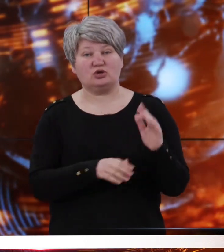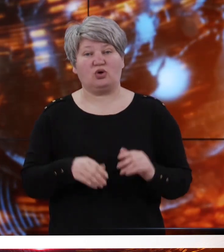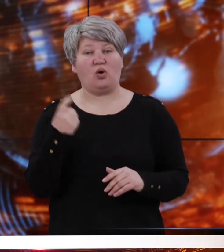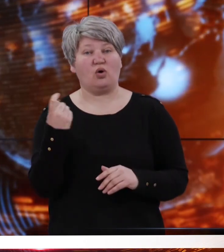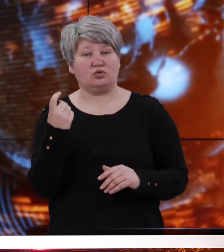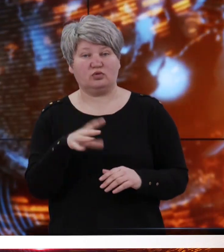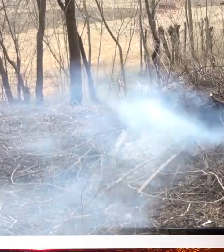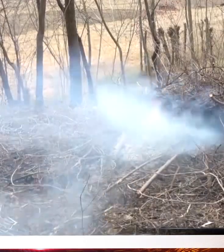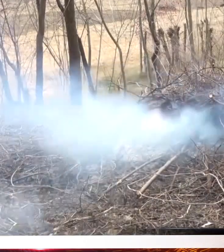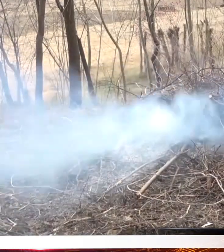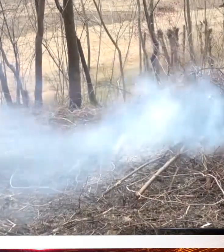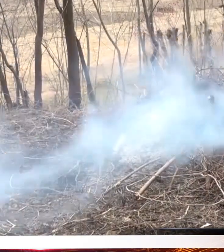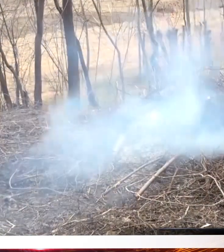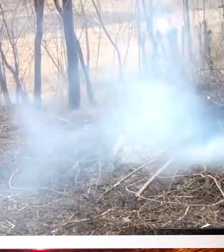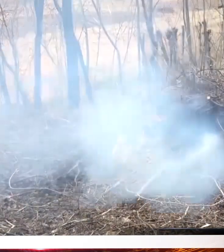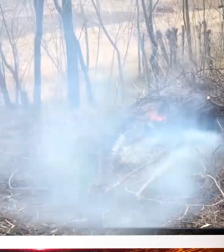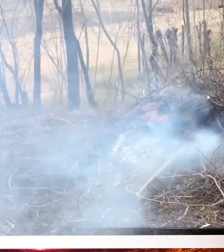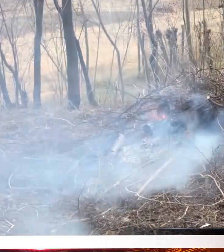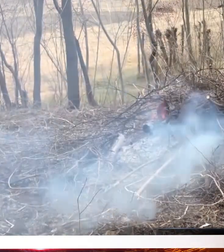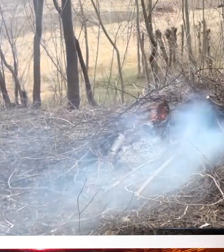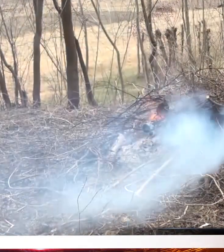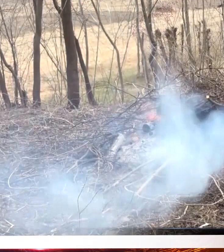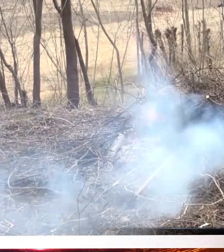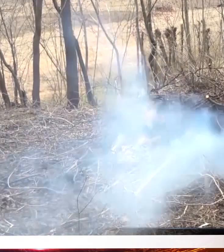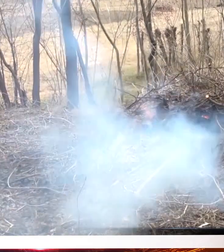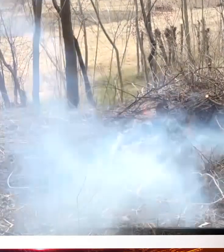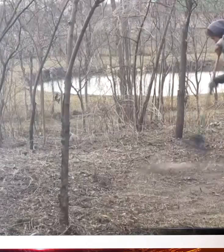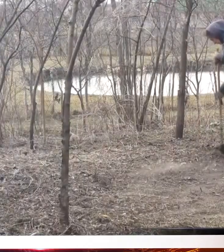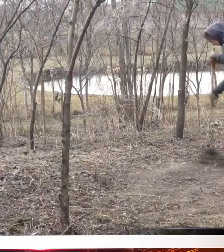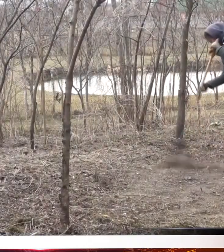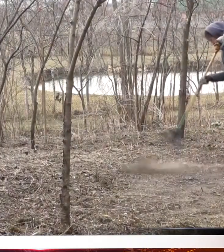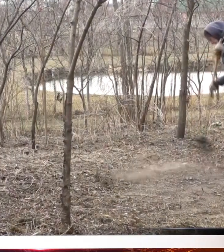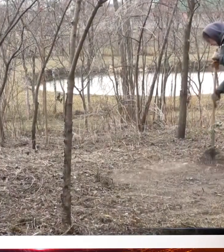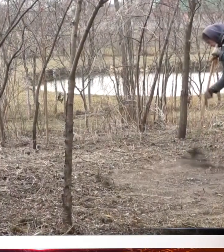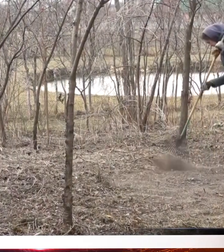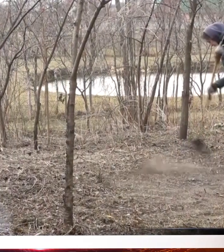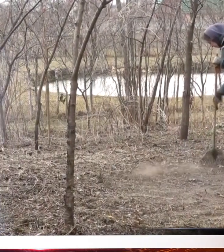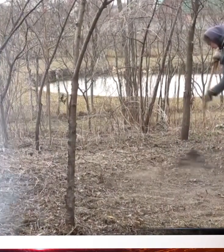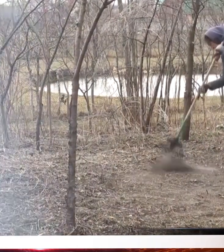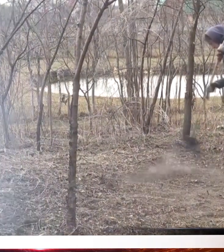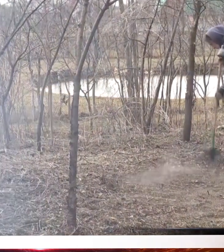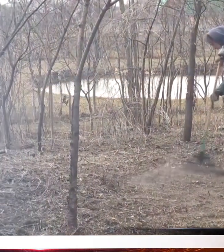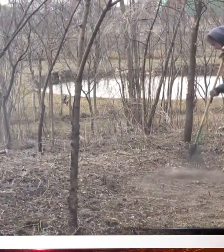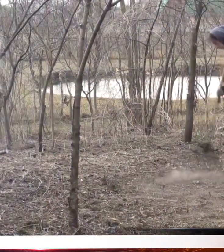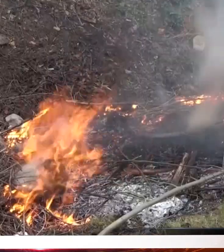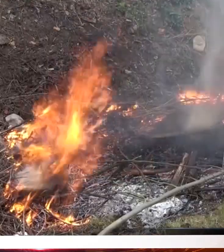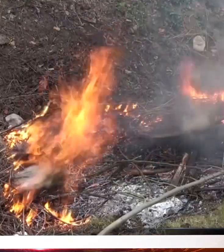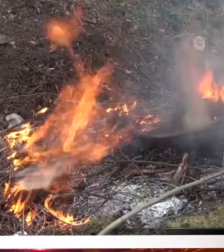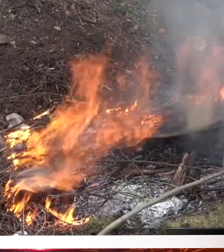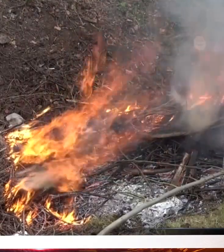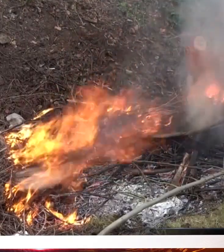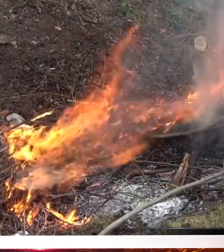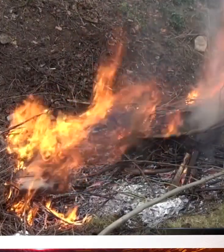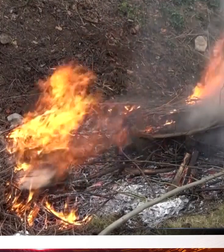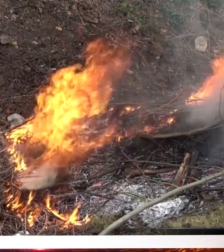виникли з вини громадян. З 3 березня внесено зміни до Кримінального кодексу України. Відтак до статті 113 диверсія додано навмисні